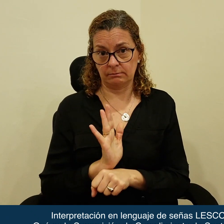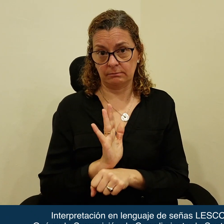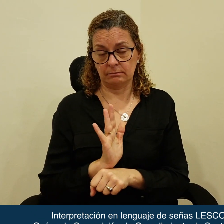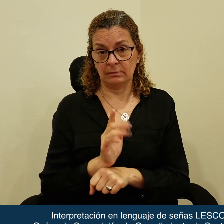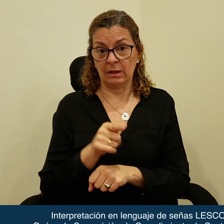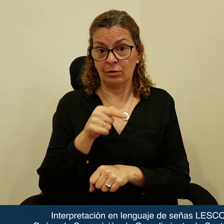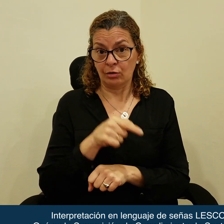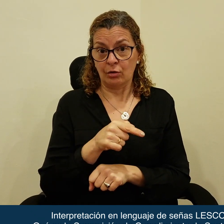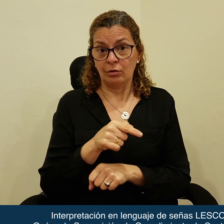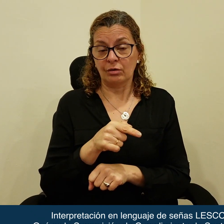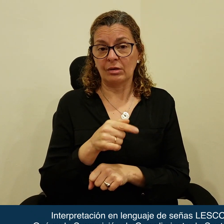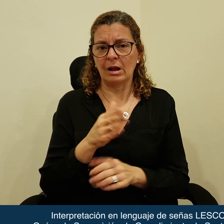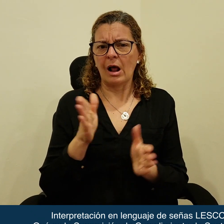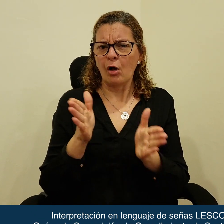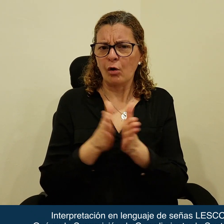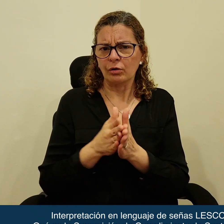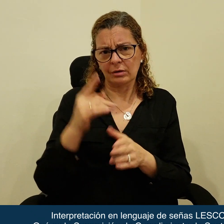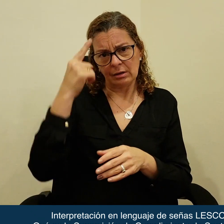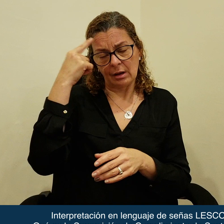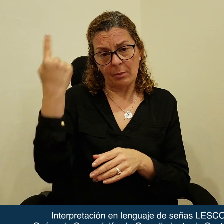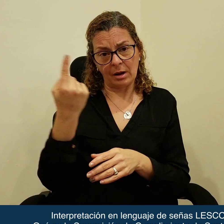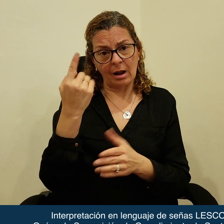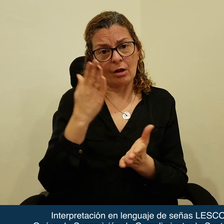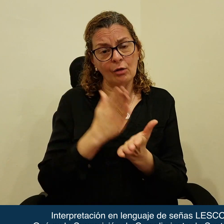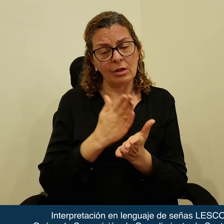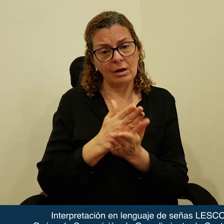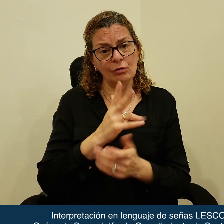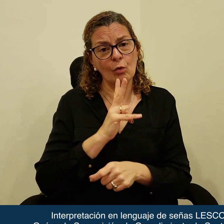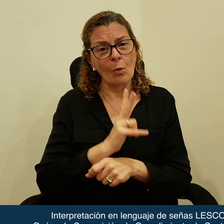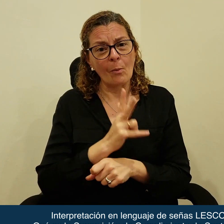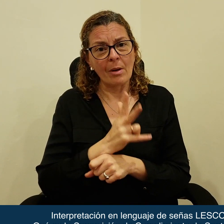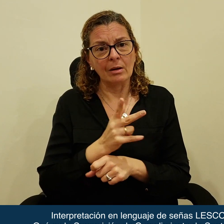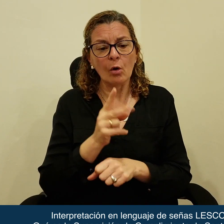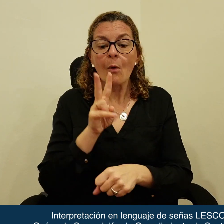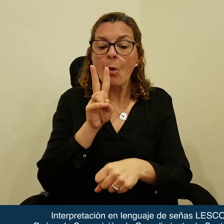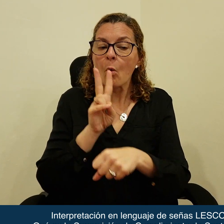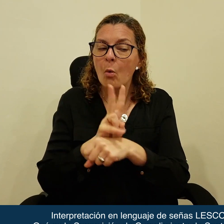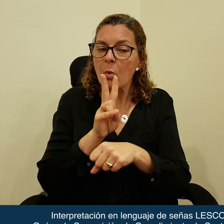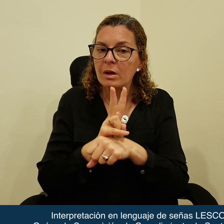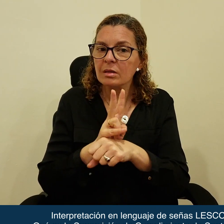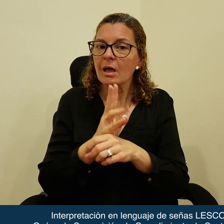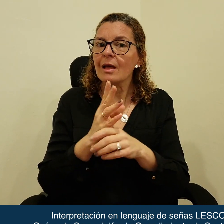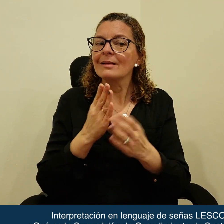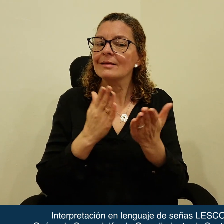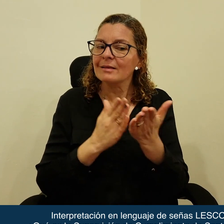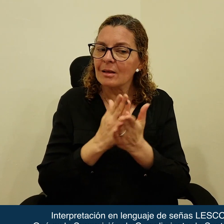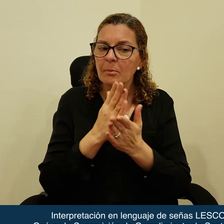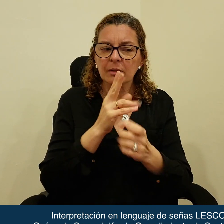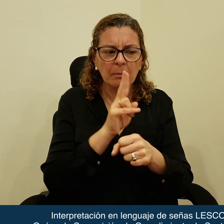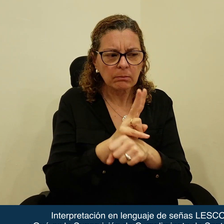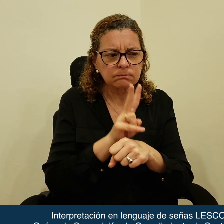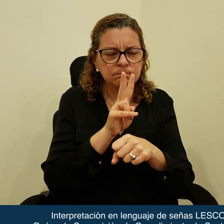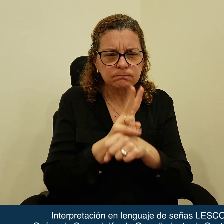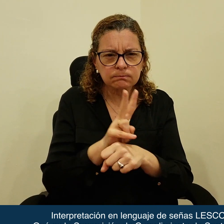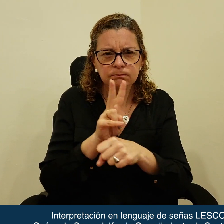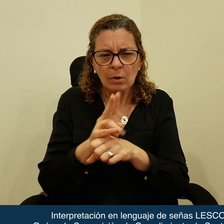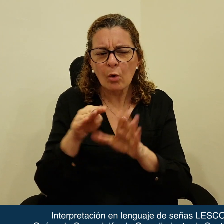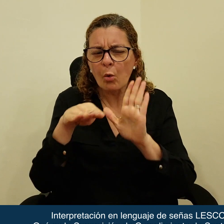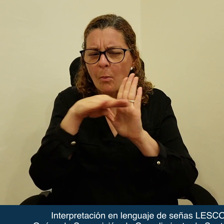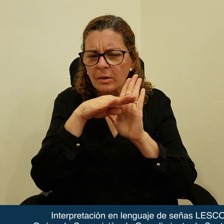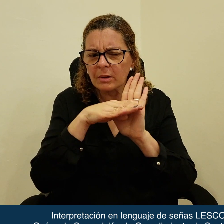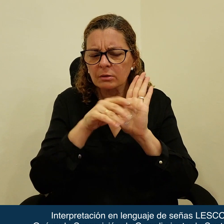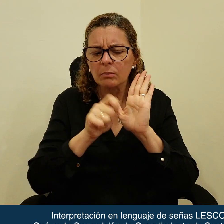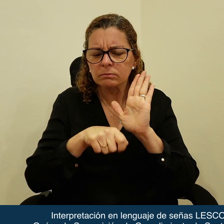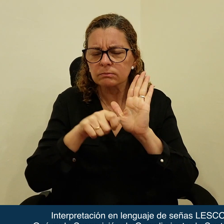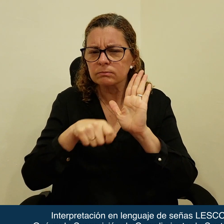Por ello, la Corte Interamericana de Derechos Humanos supervisa de manera periódica el cumplimiento de las disposiciones